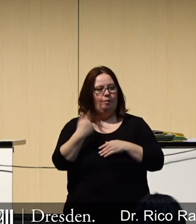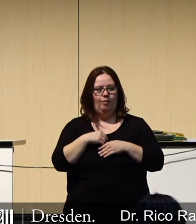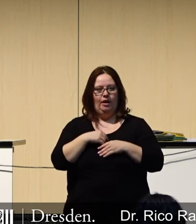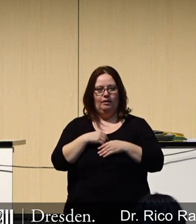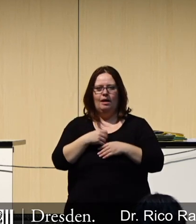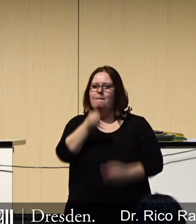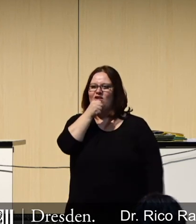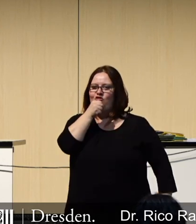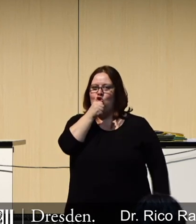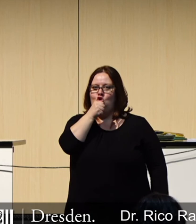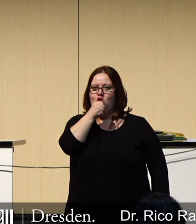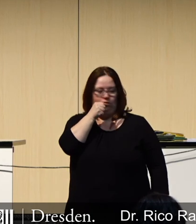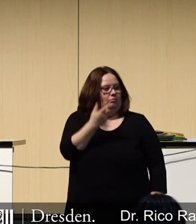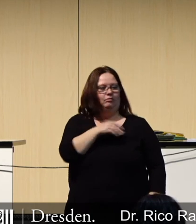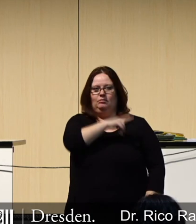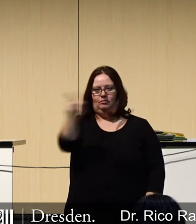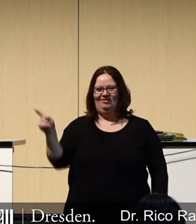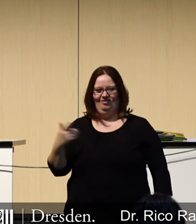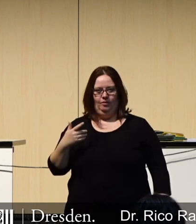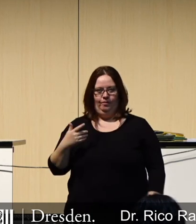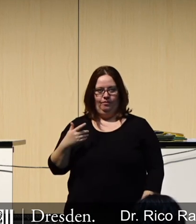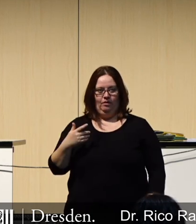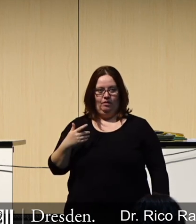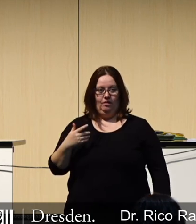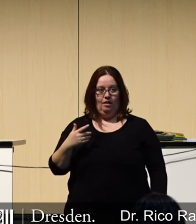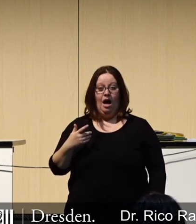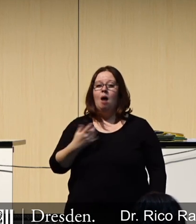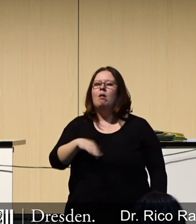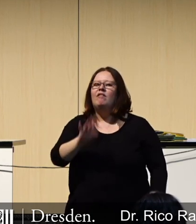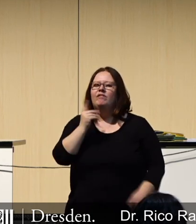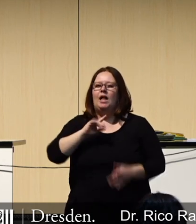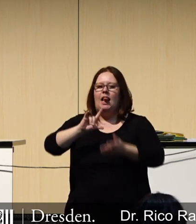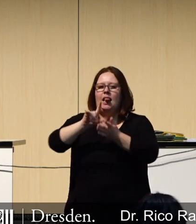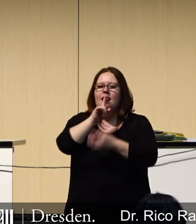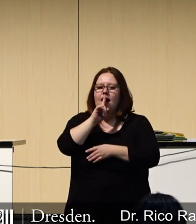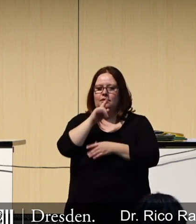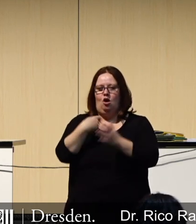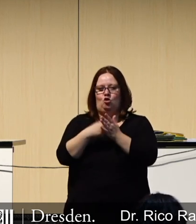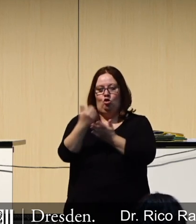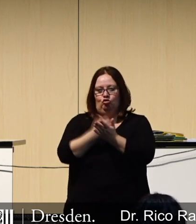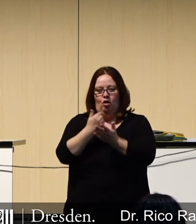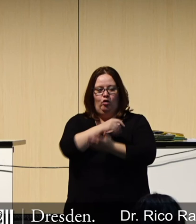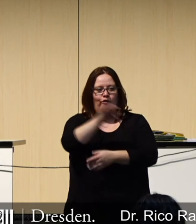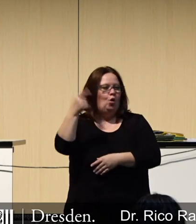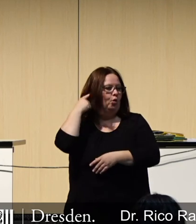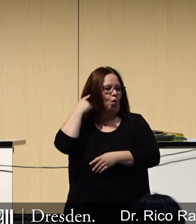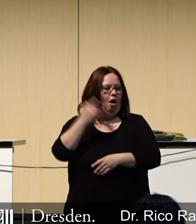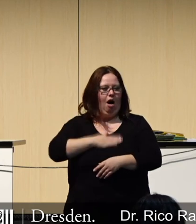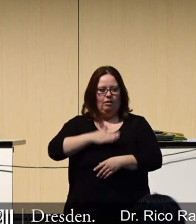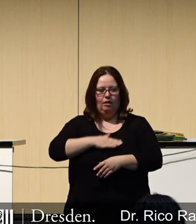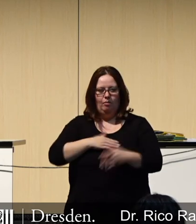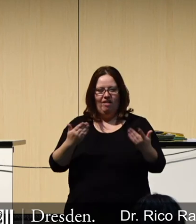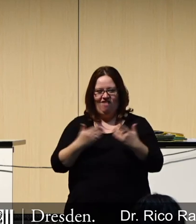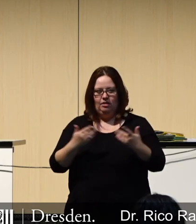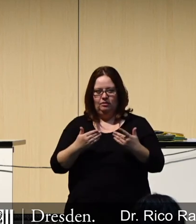Mikrofonanlage realisieren. Viel effizienter, viel leister, kostensparender und für Sie auch, für Ihr Gehör viel entspannter,